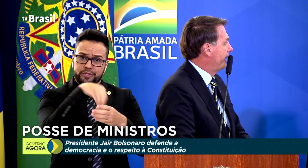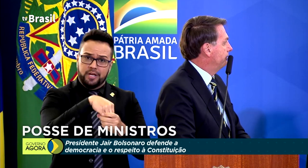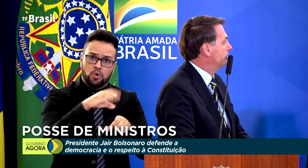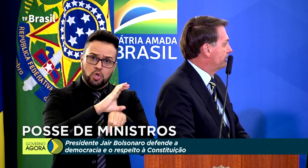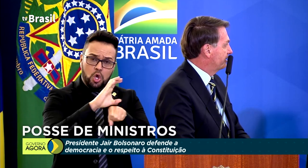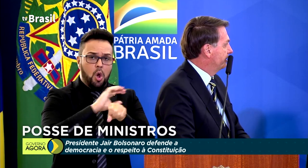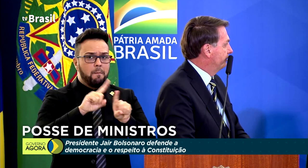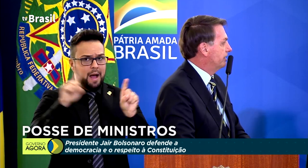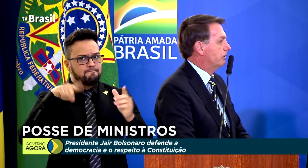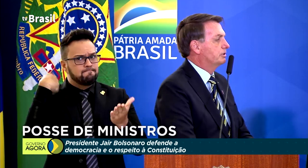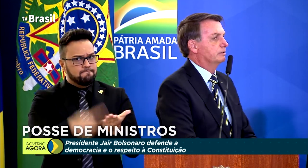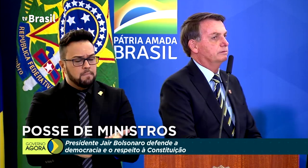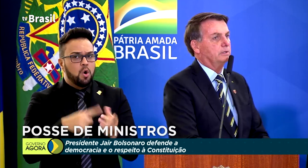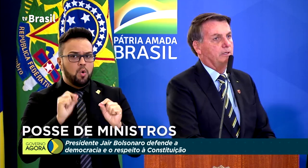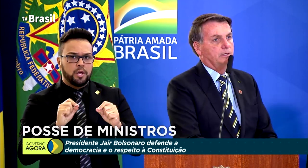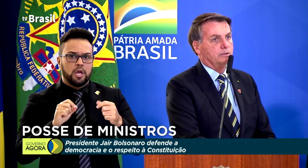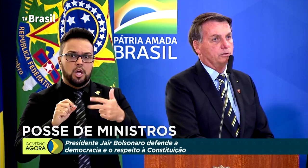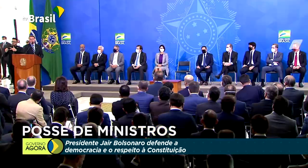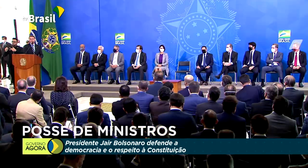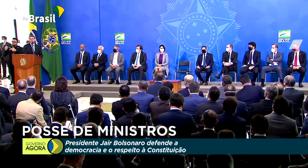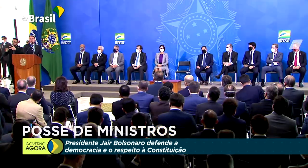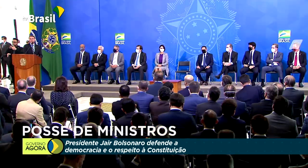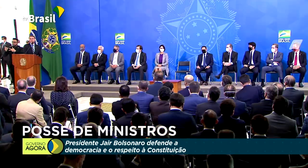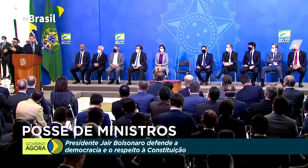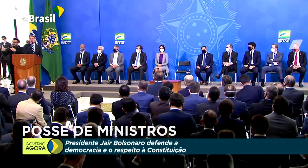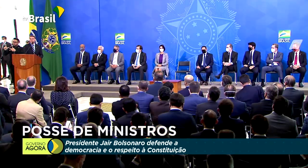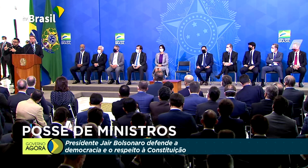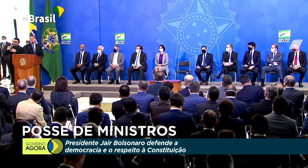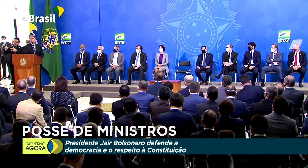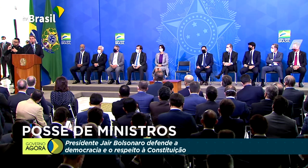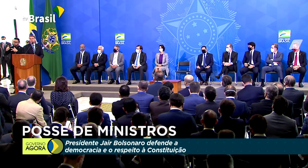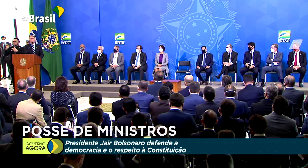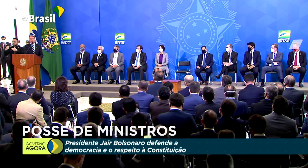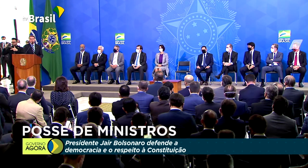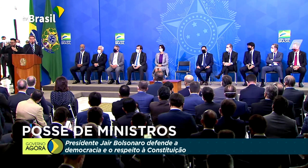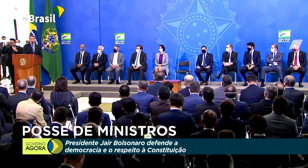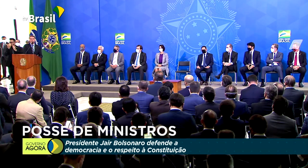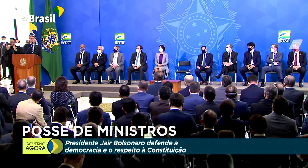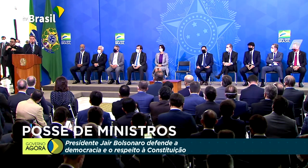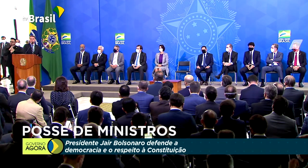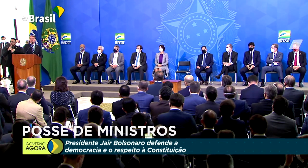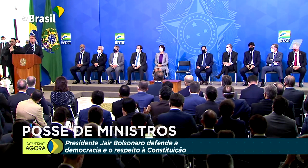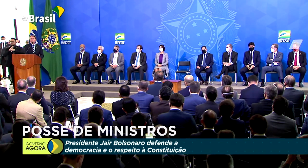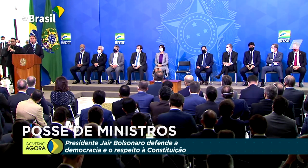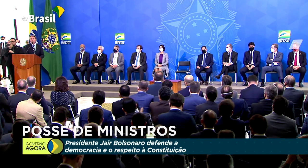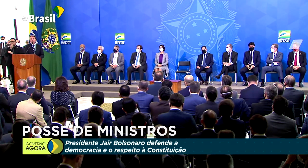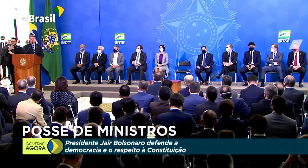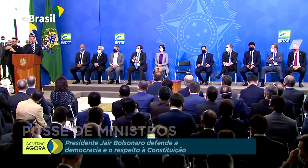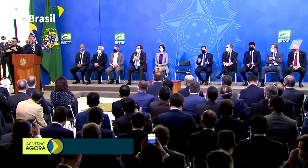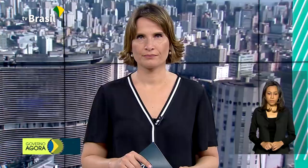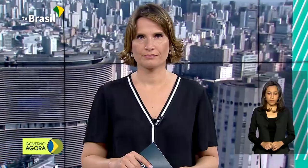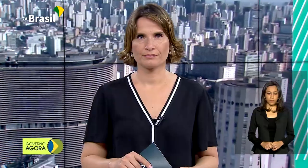do judiciário, do legislativo e do executivo, de honrá-la e respeitá-la para o bem comum.